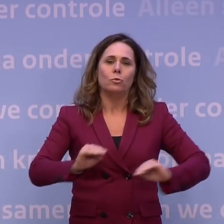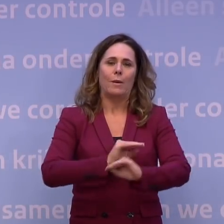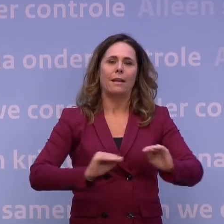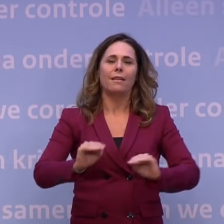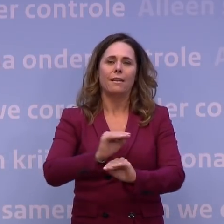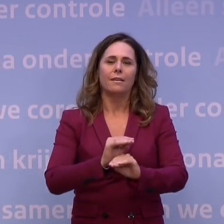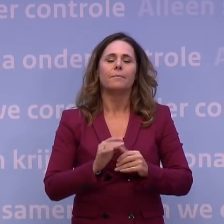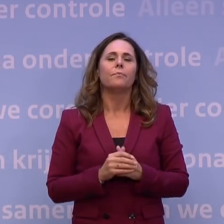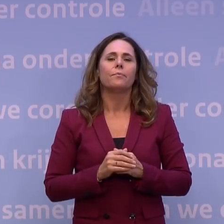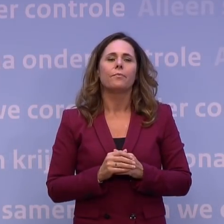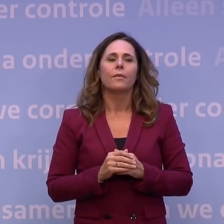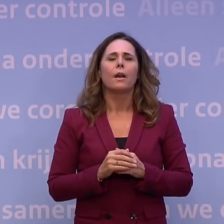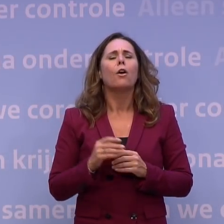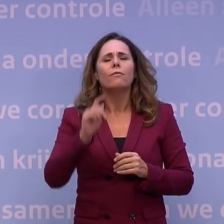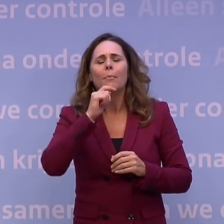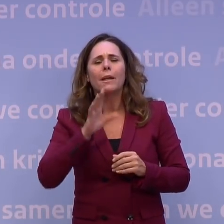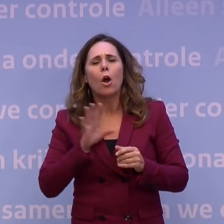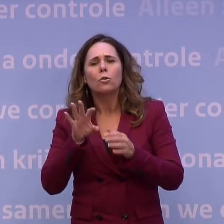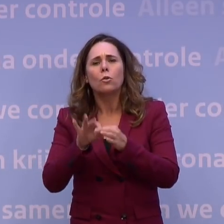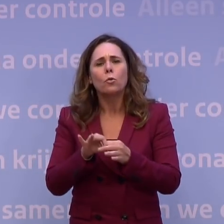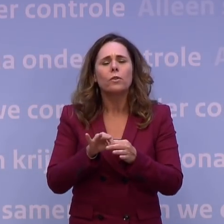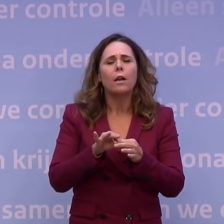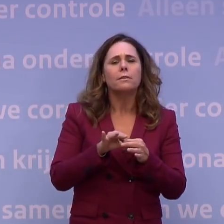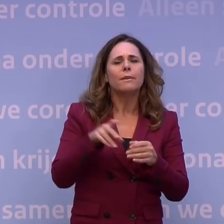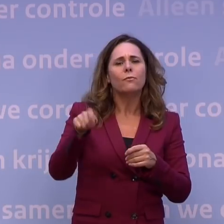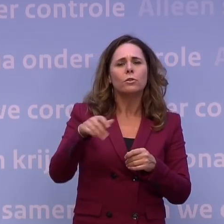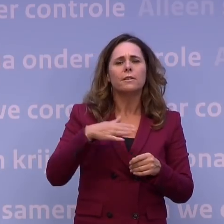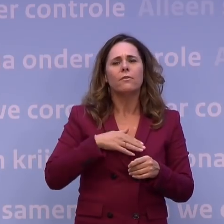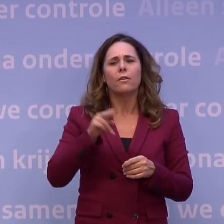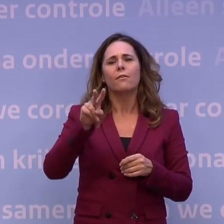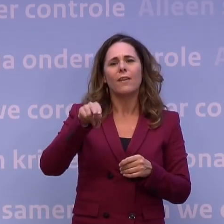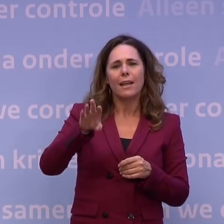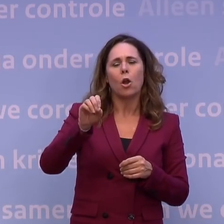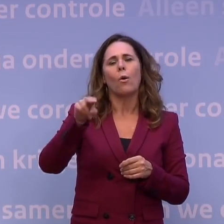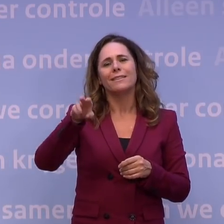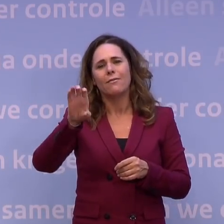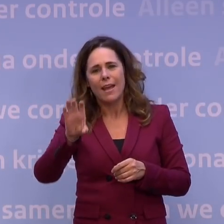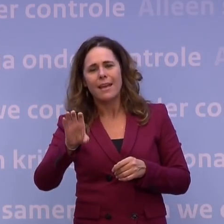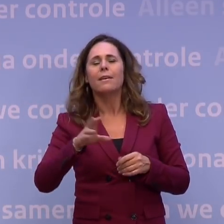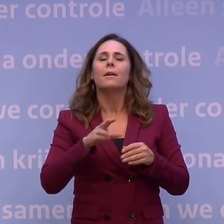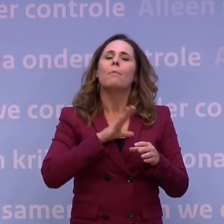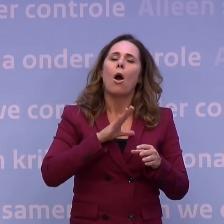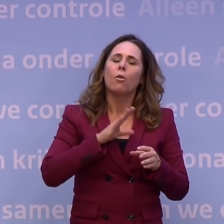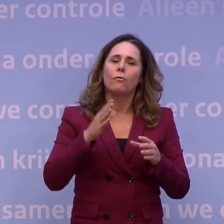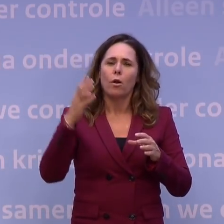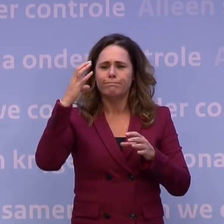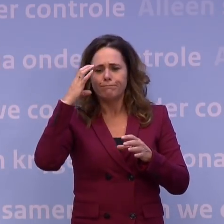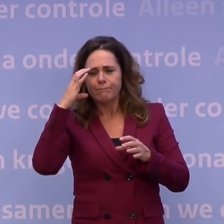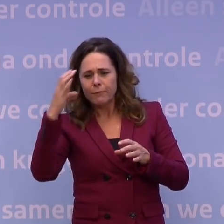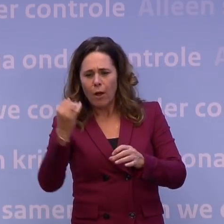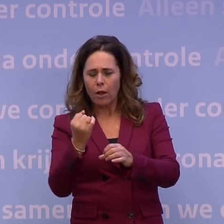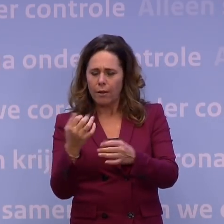praten wij breder. Ik had vanmiddag even contact met de voorzitter van VNO-NCW. Maar het geldt ook voor de vakbeweging. heb contact gehad met